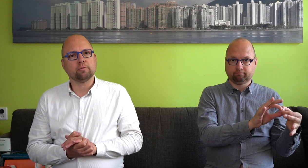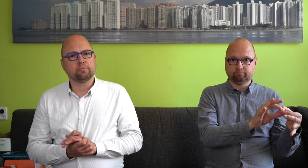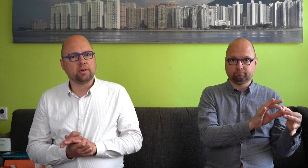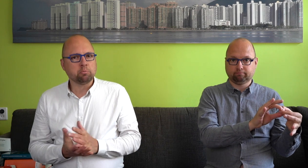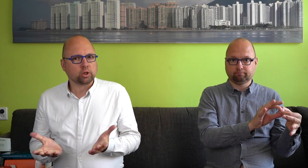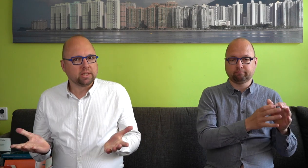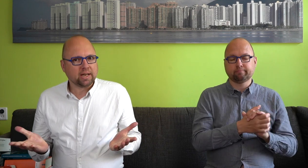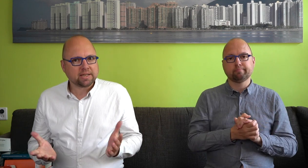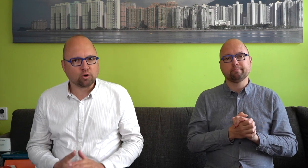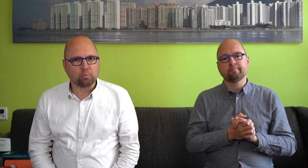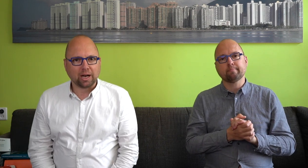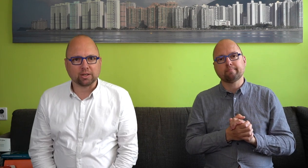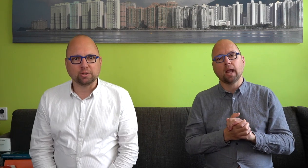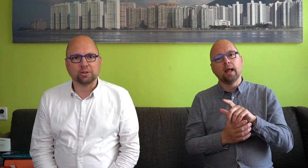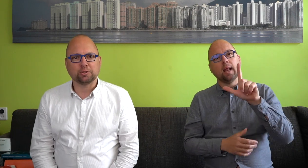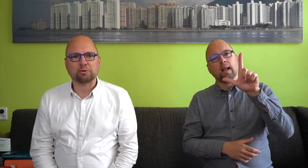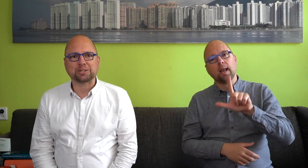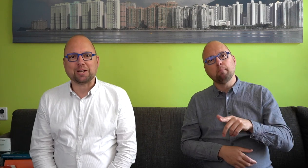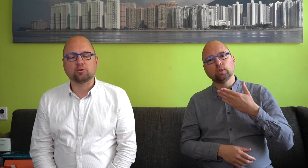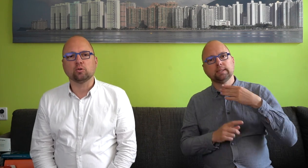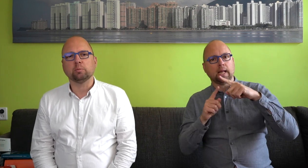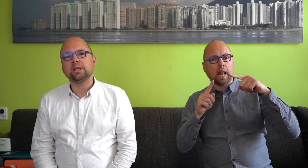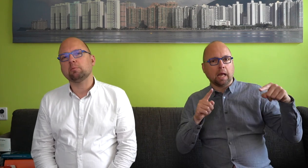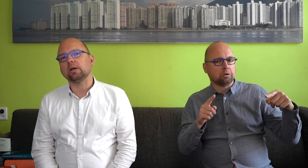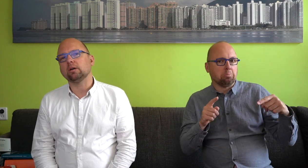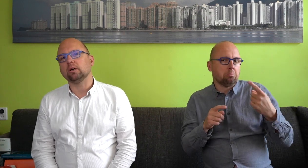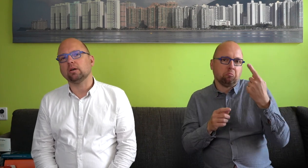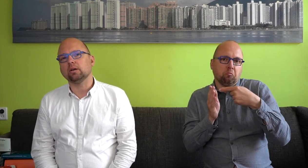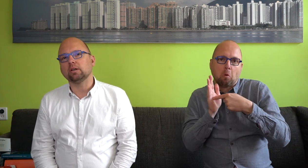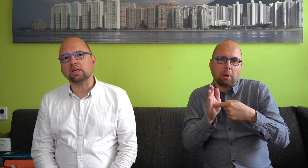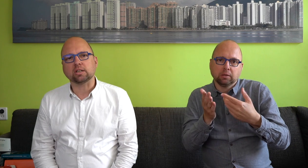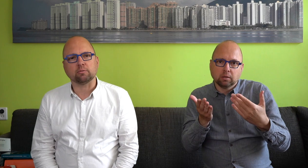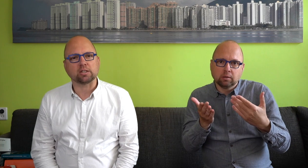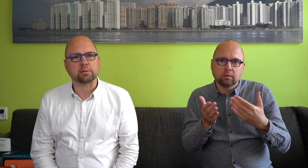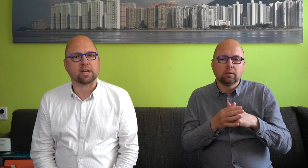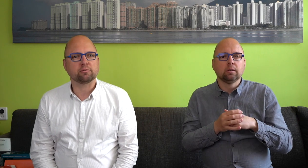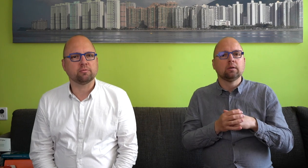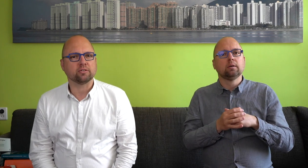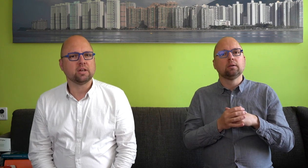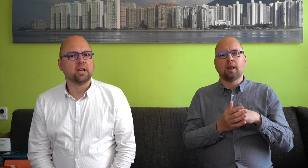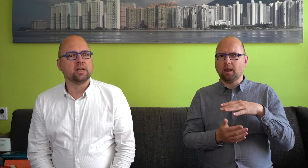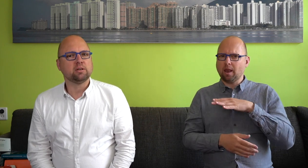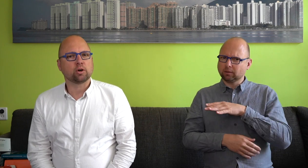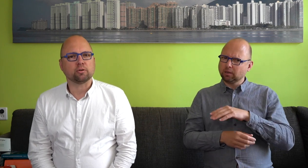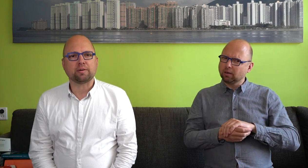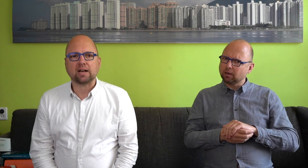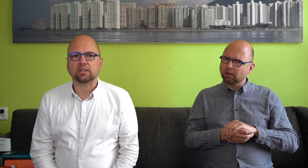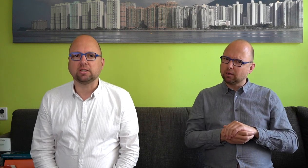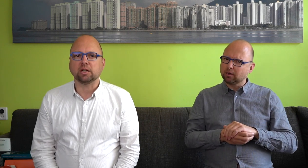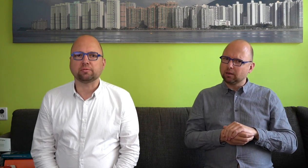De Limburgse dialecten, om maar een dwarsstraat te noemen, die hebben het lastiger wat dat betreft. Want die worden toch vaker gezien als